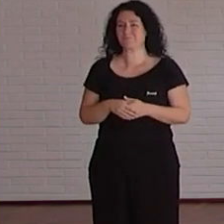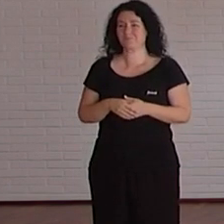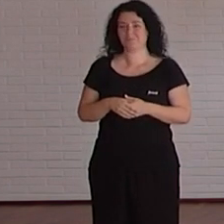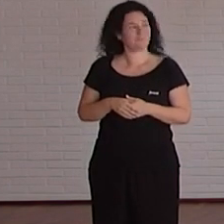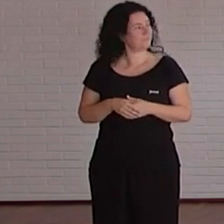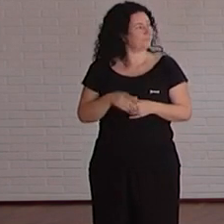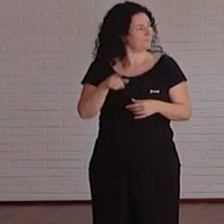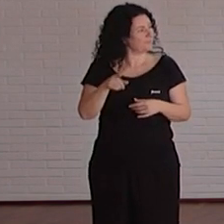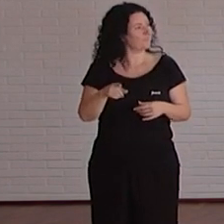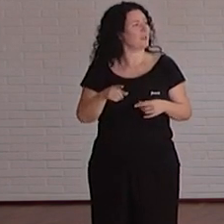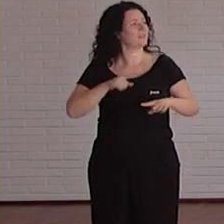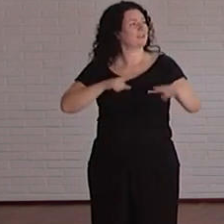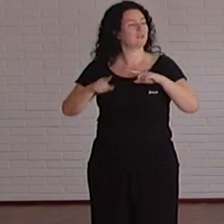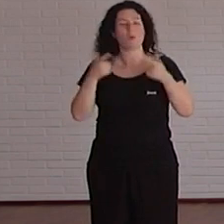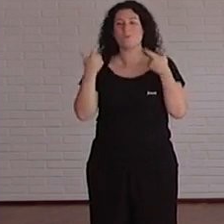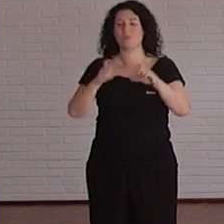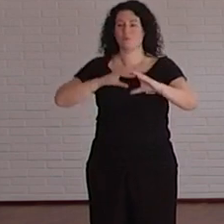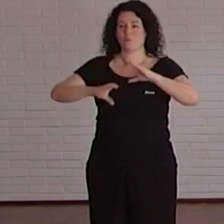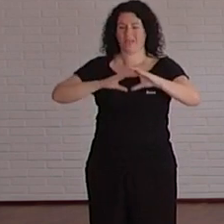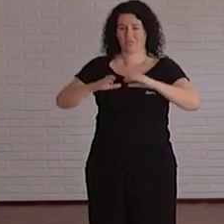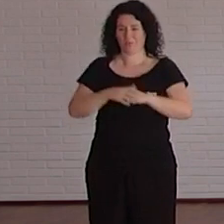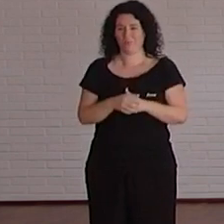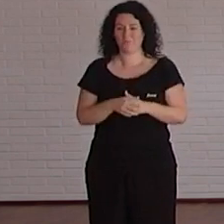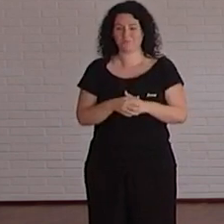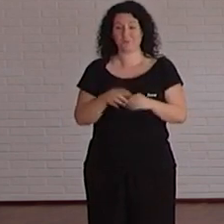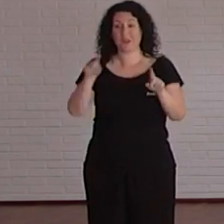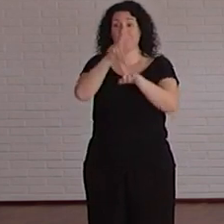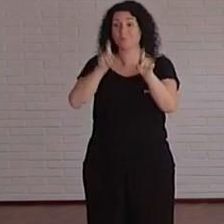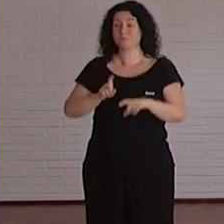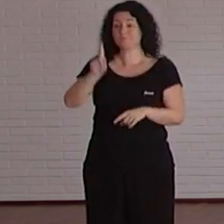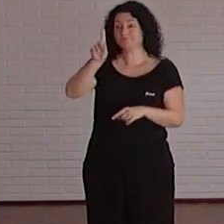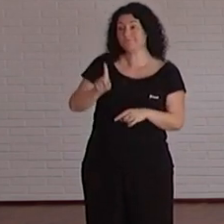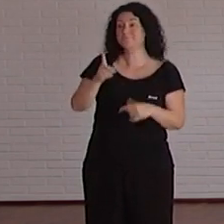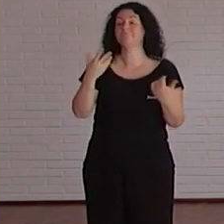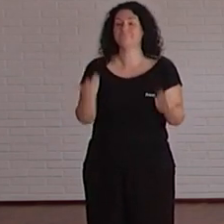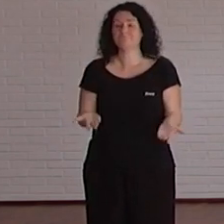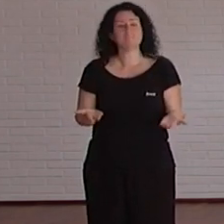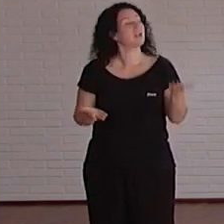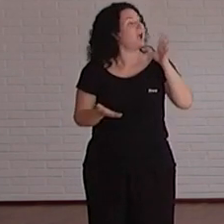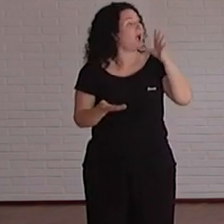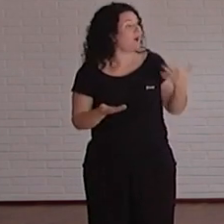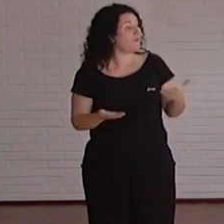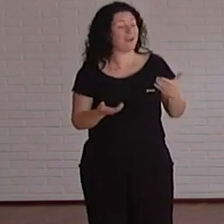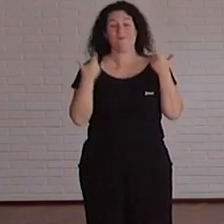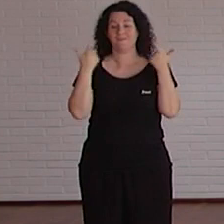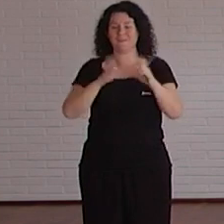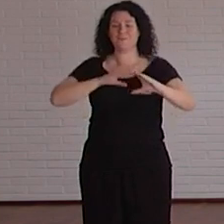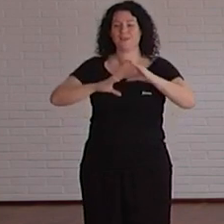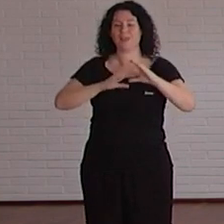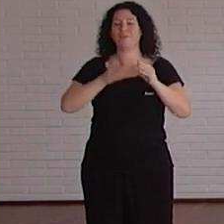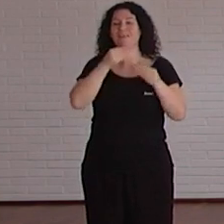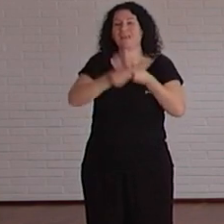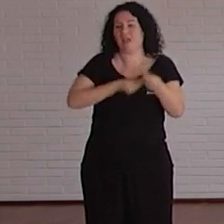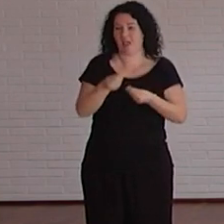Unidad de Comunicación y bueno la primera pregunta también es como a todas es ¿qué está haciendo la unidad de comunicación para